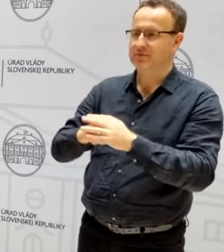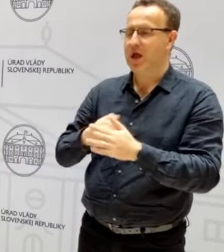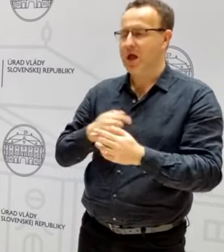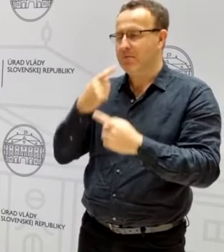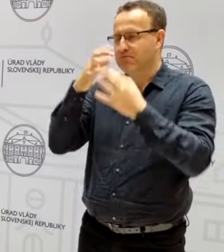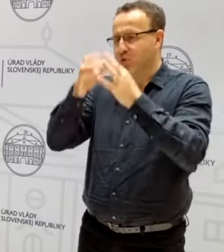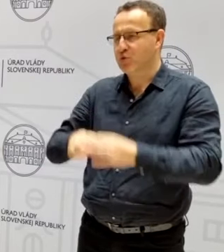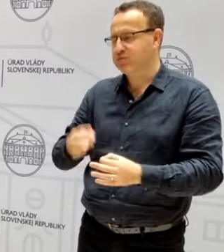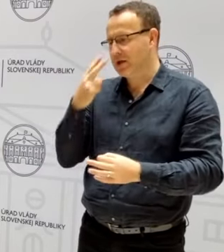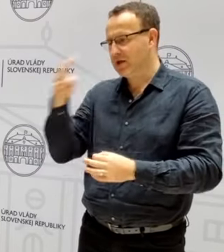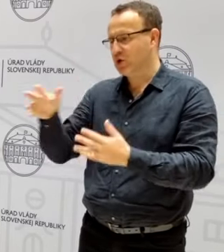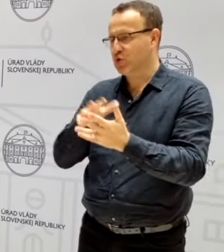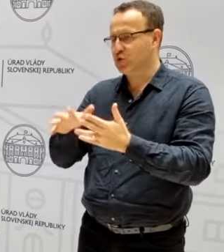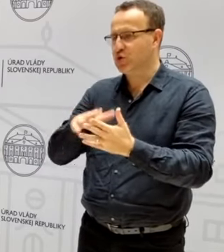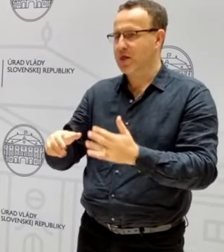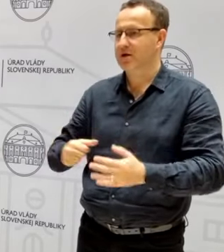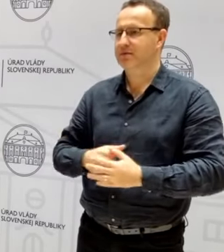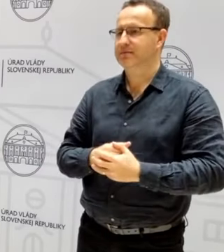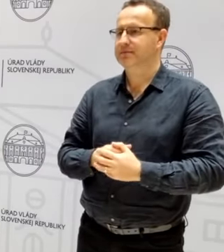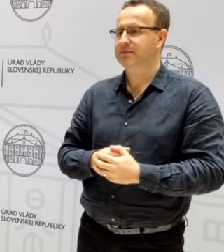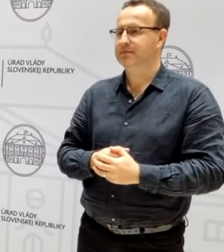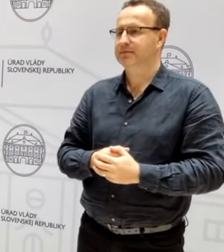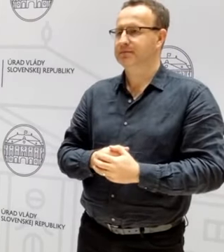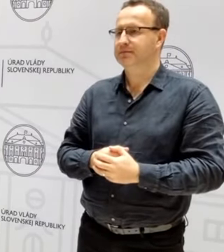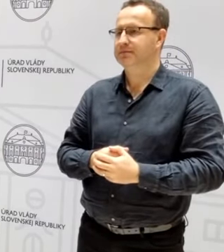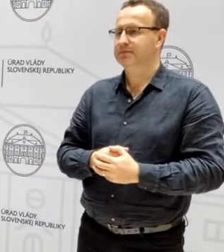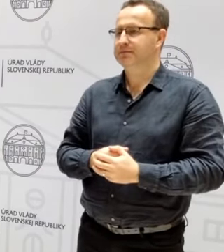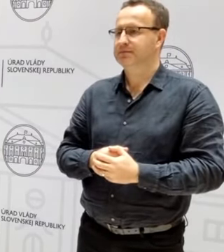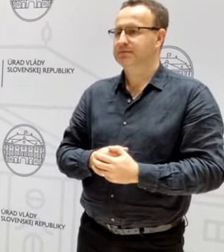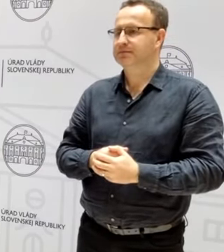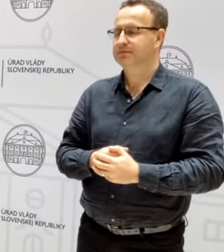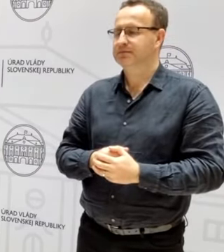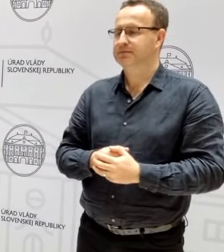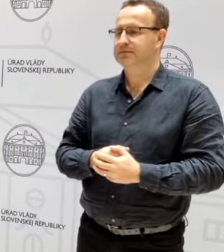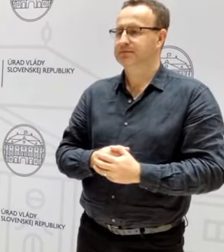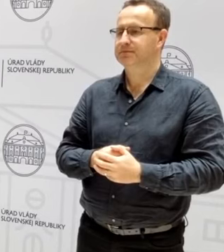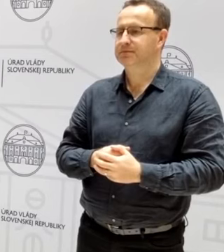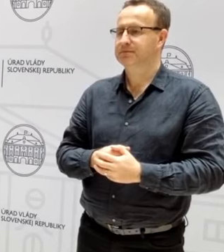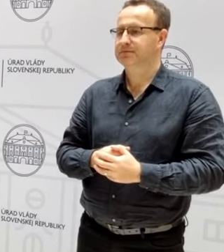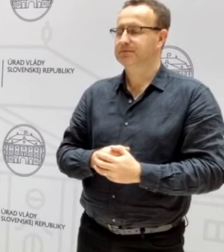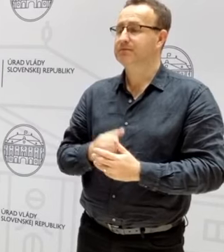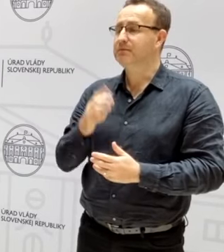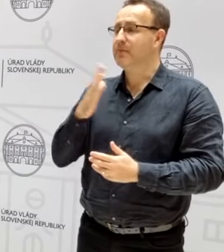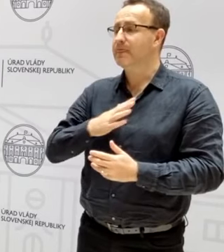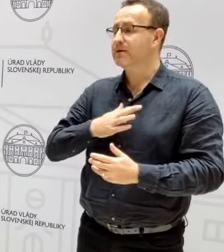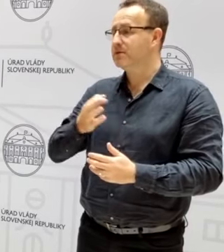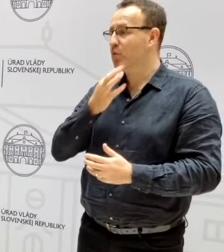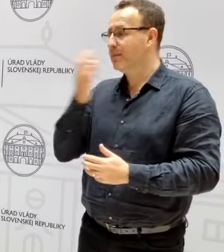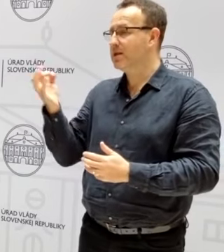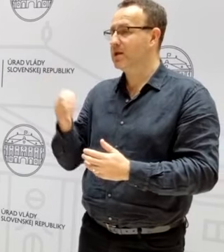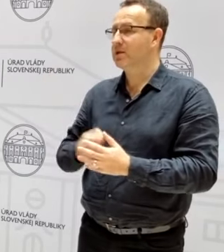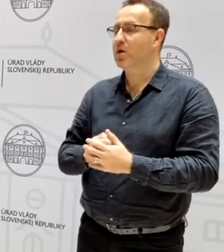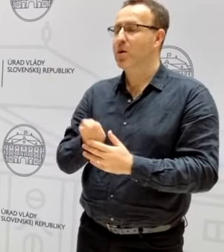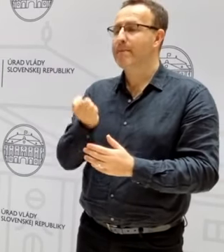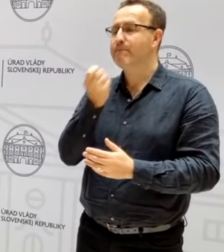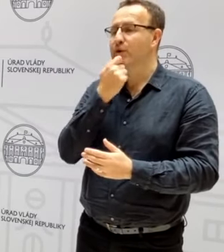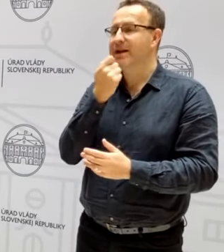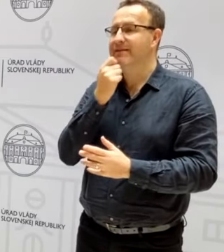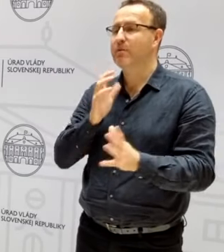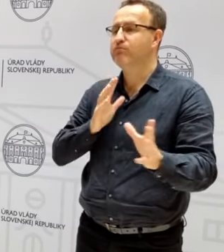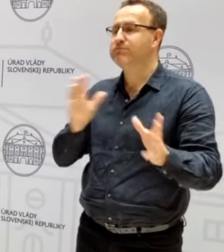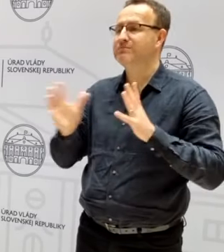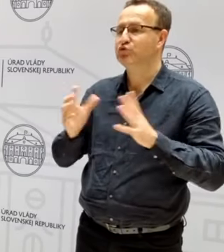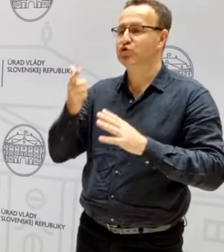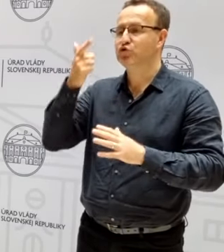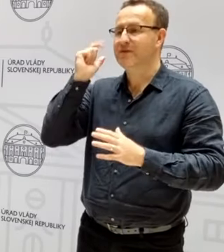monitorujeme. Dobrý deň, Martin Buručka, Televízia Markiza. Chcem sa opýtovať na potravinovú bezpečnosť Slovenska.